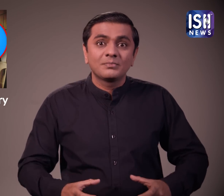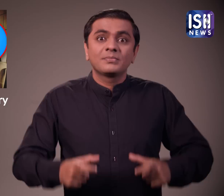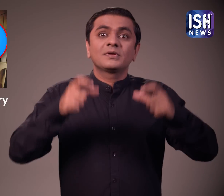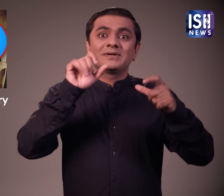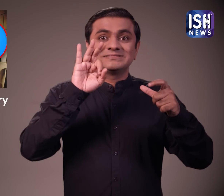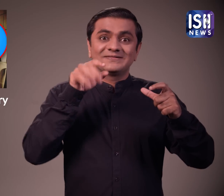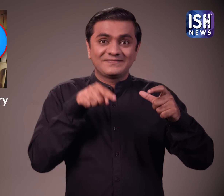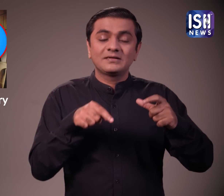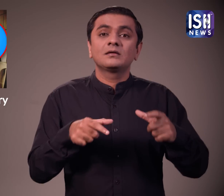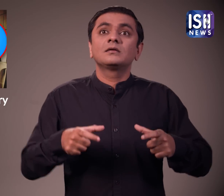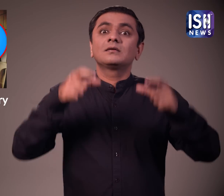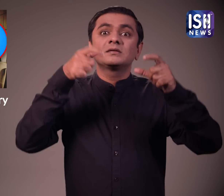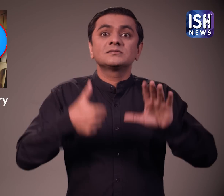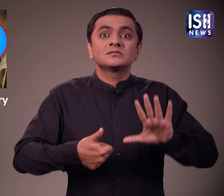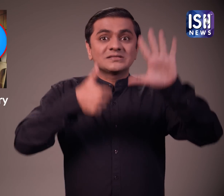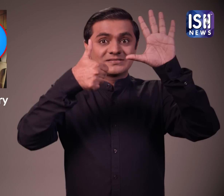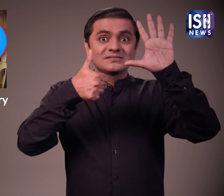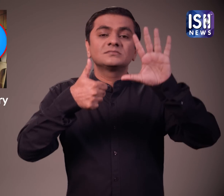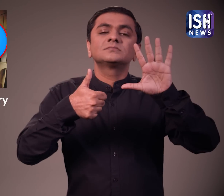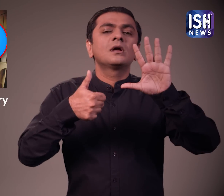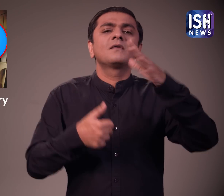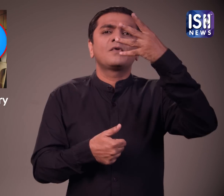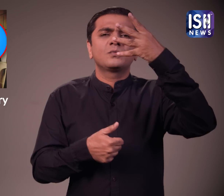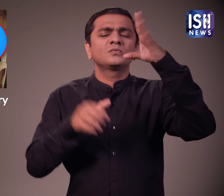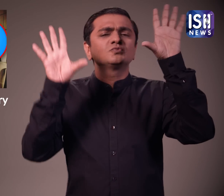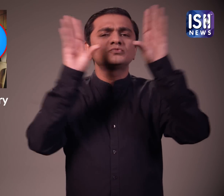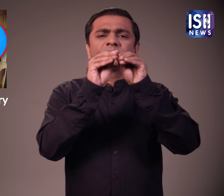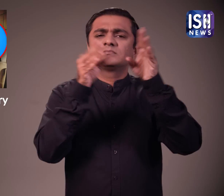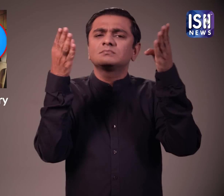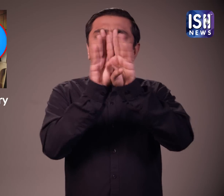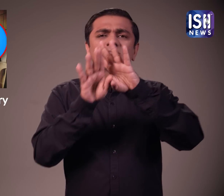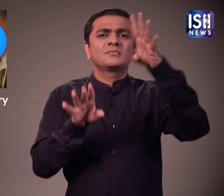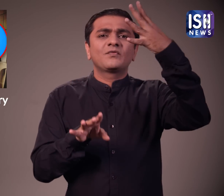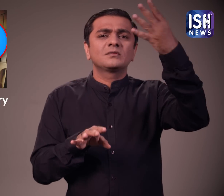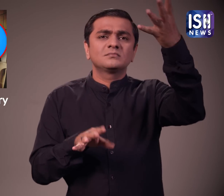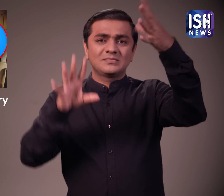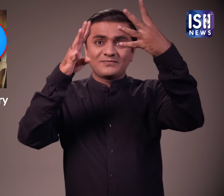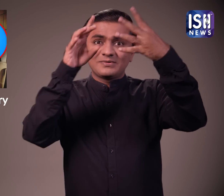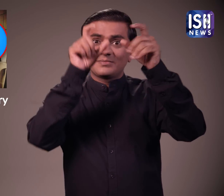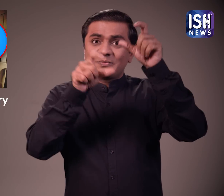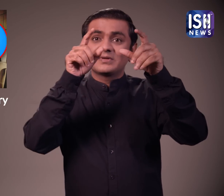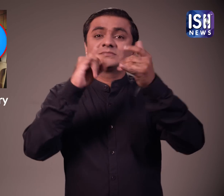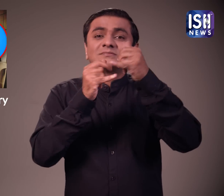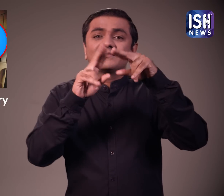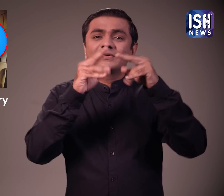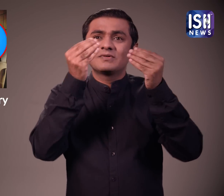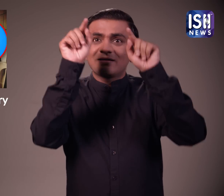सेन फ्रांसकिस्कों में ट्विटर मुख्याले में 6 मंजिले थी मस्क ने 4 मंजिलों को बंद कर दिया और 6-2 मंजिलों